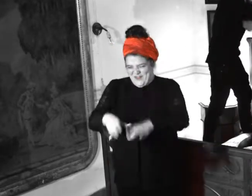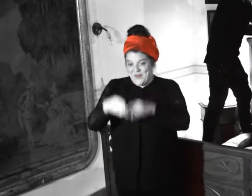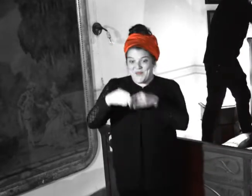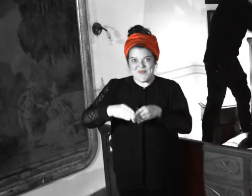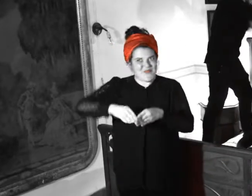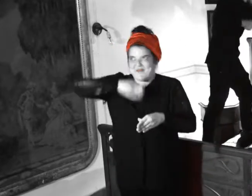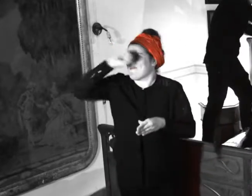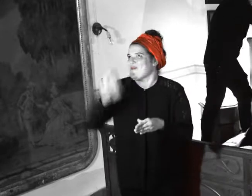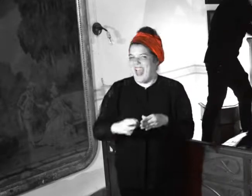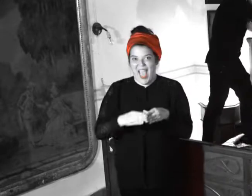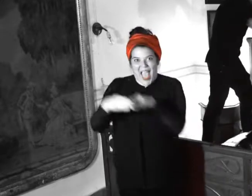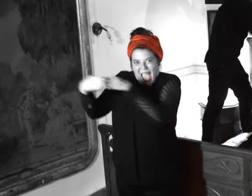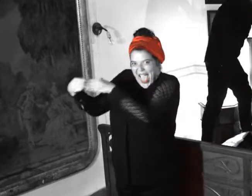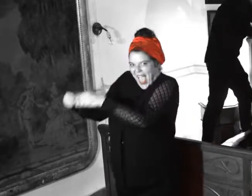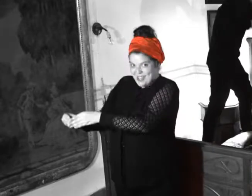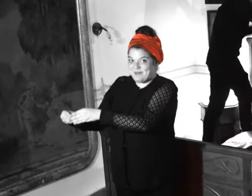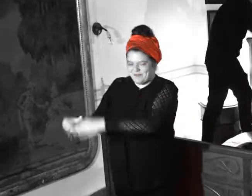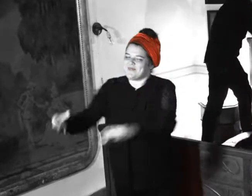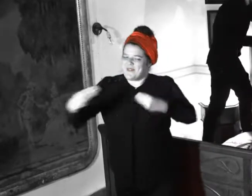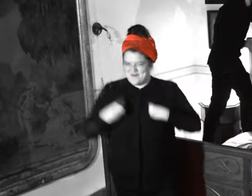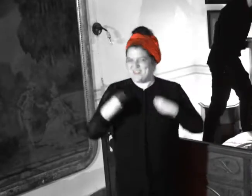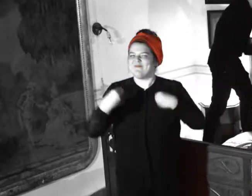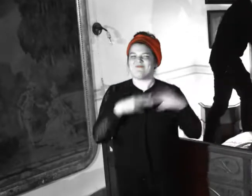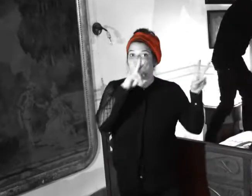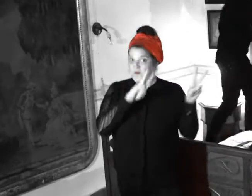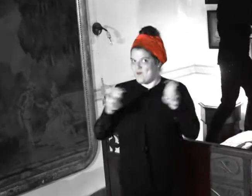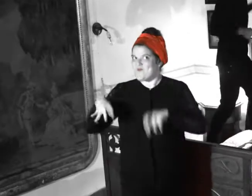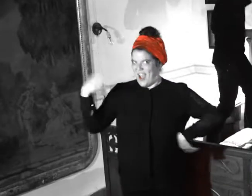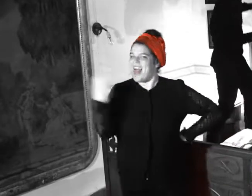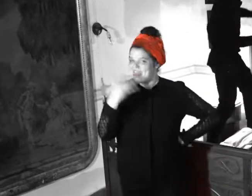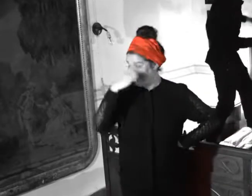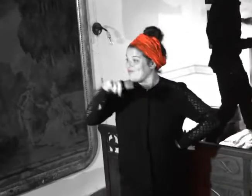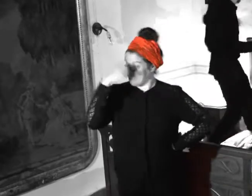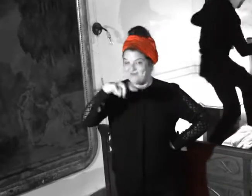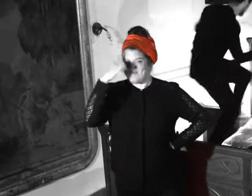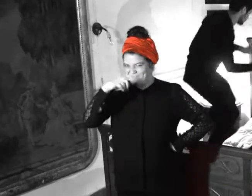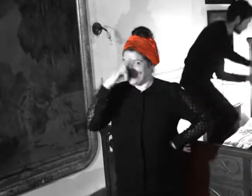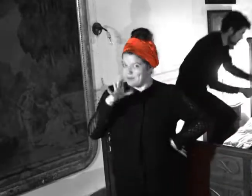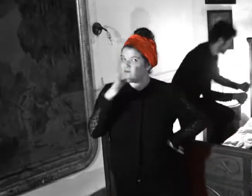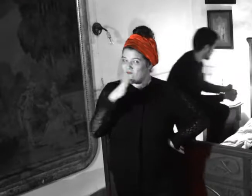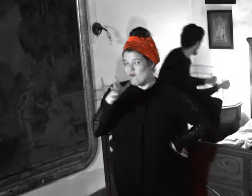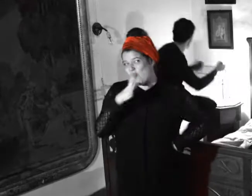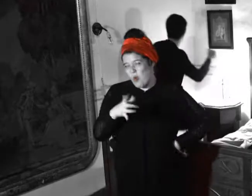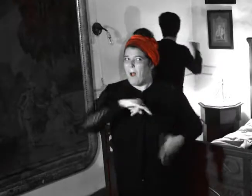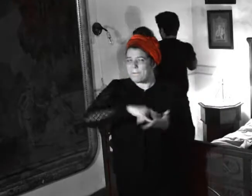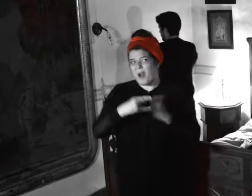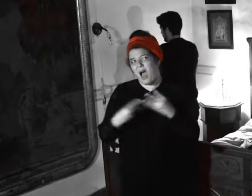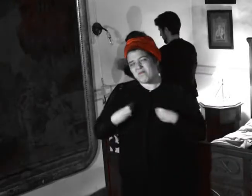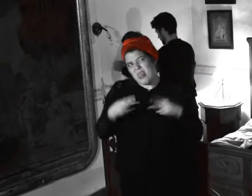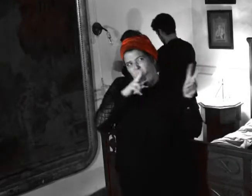mi más querido Me he decidido a otra manera, es la que queda y aunque te